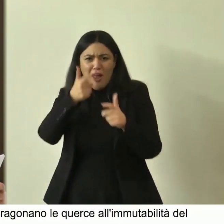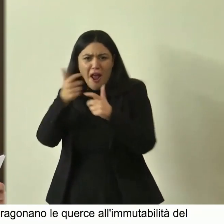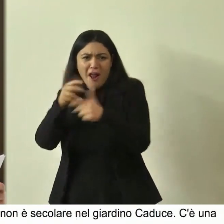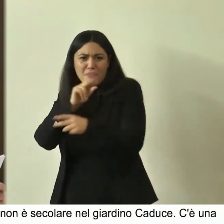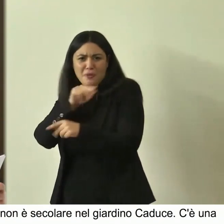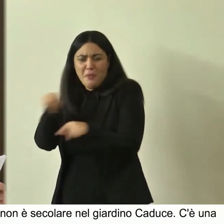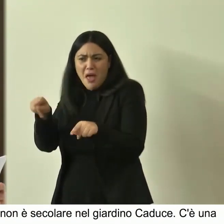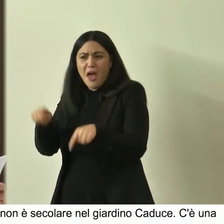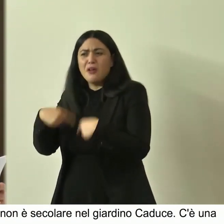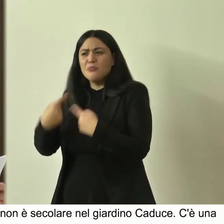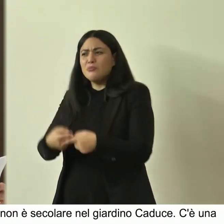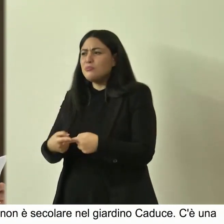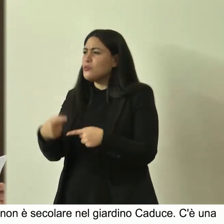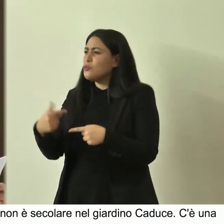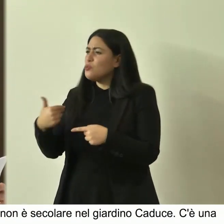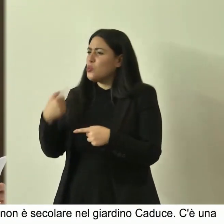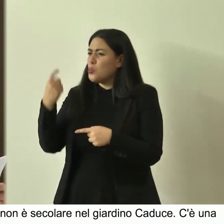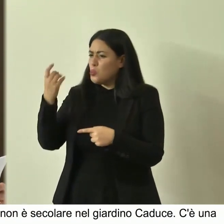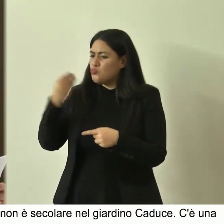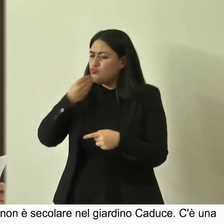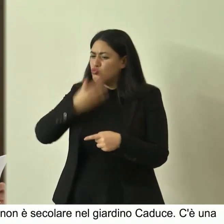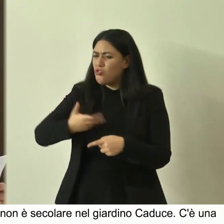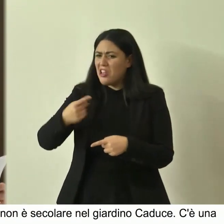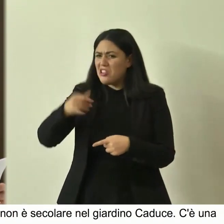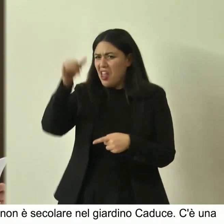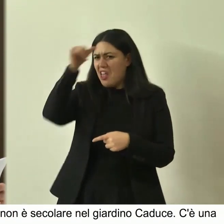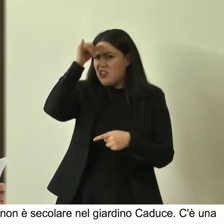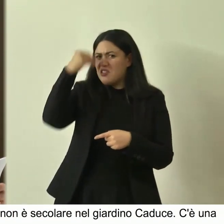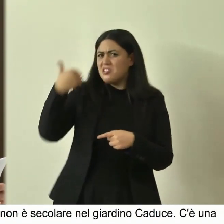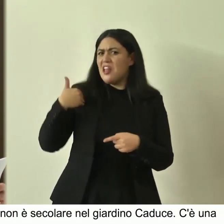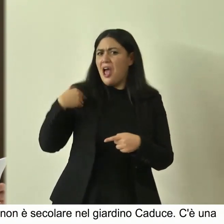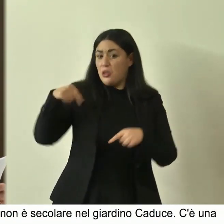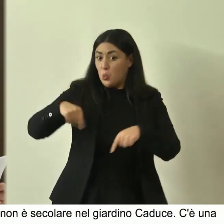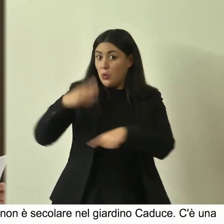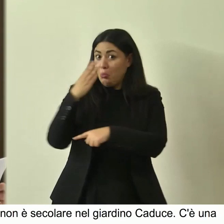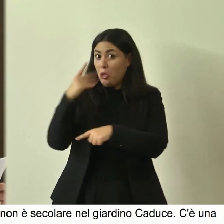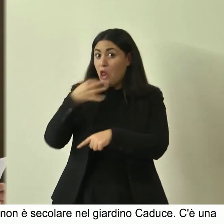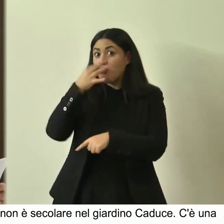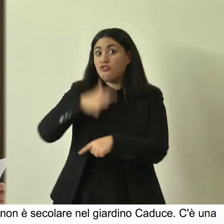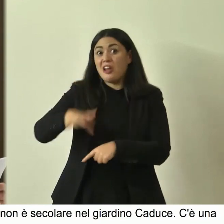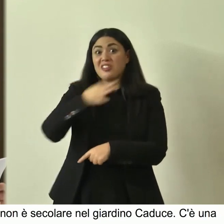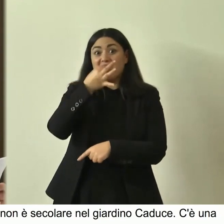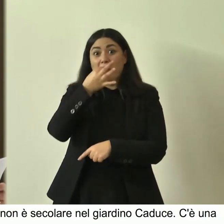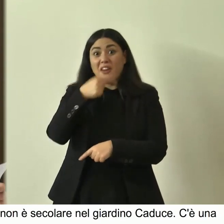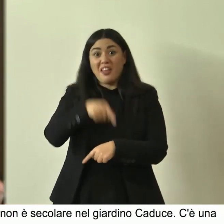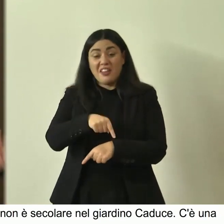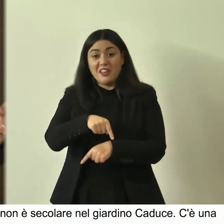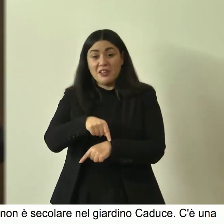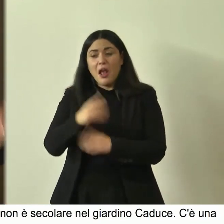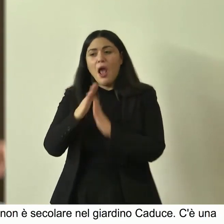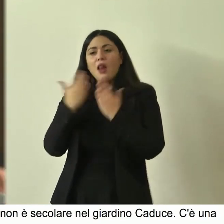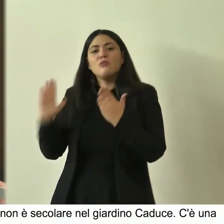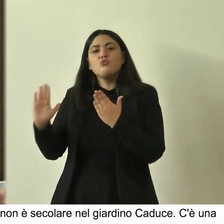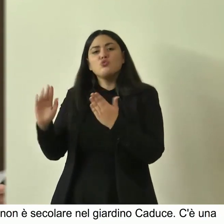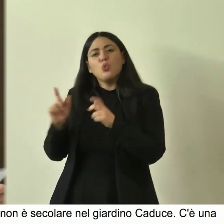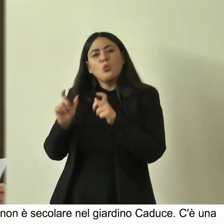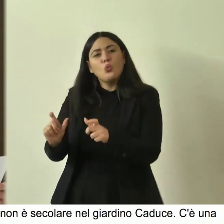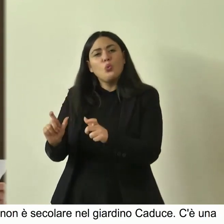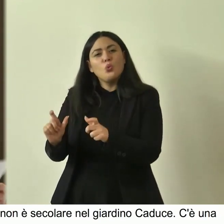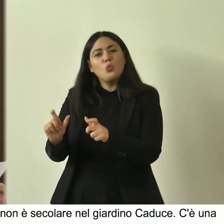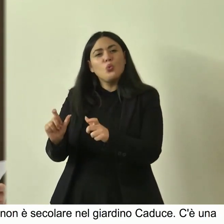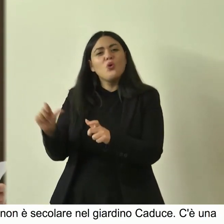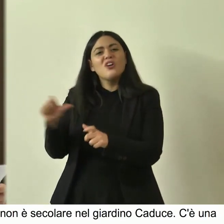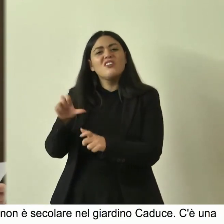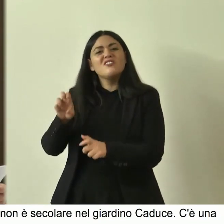presentato insieme questa quest'estate qui a Bologna e Giardini Margherita il suo libro sulle sequoie e